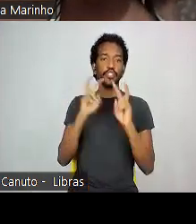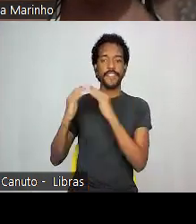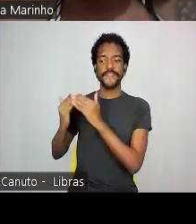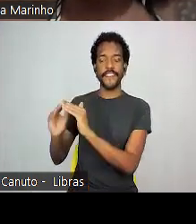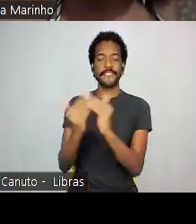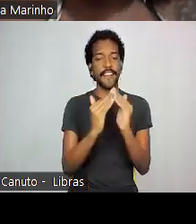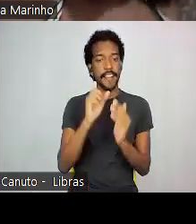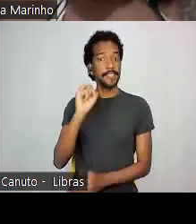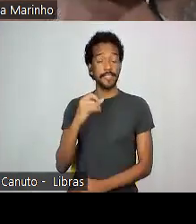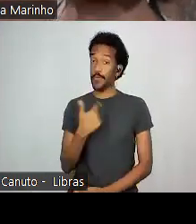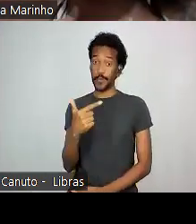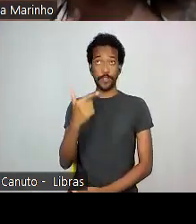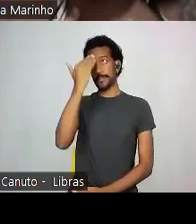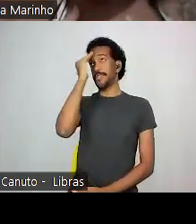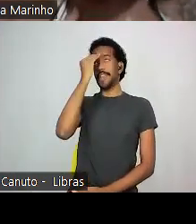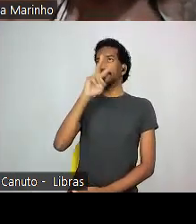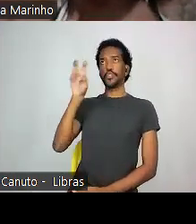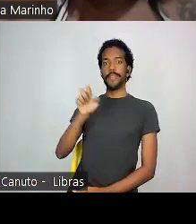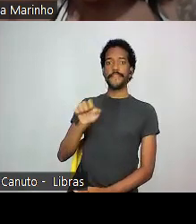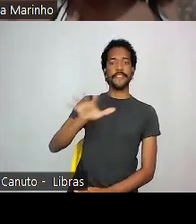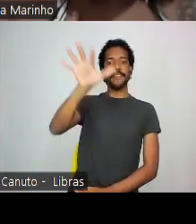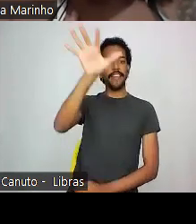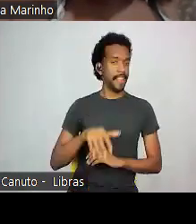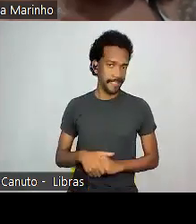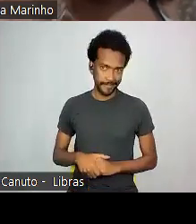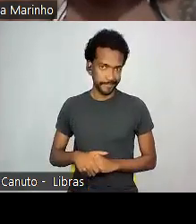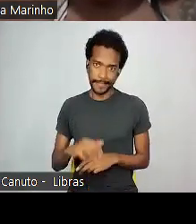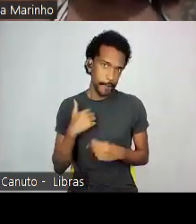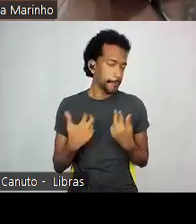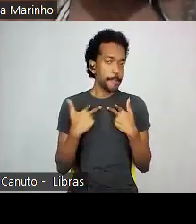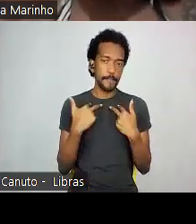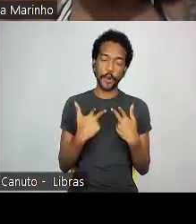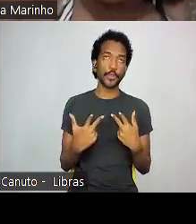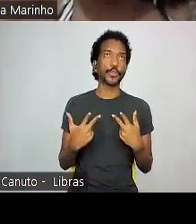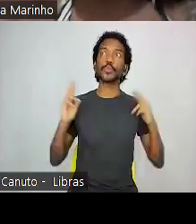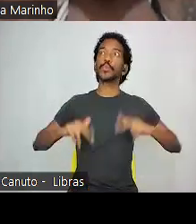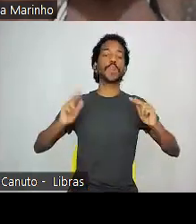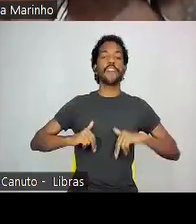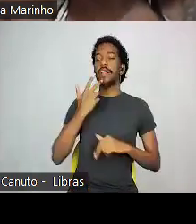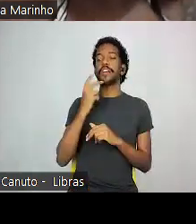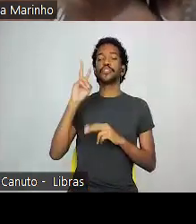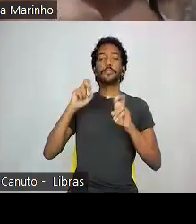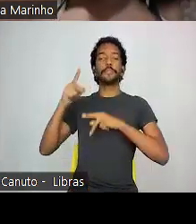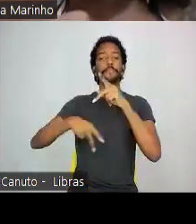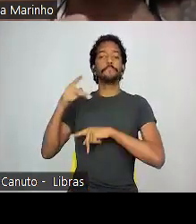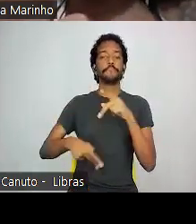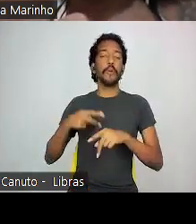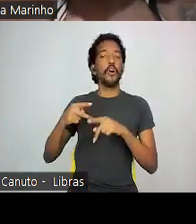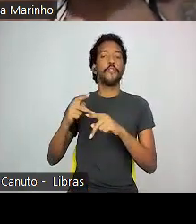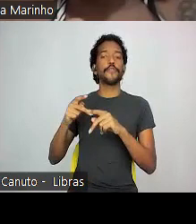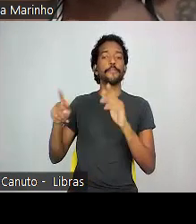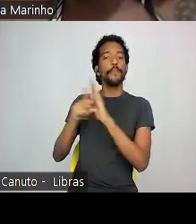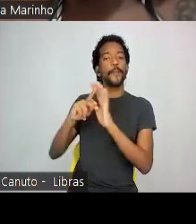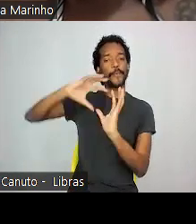não entendo de favela. Eu, Vanessa, não posso nunca querer falar sobre povos orientais se eu não tenho nenhuma